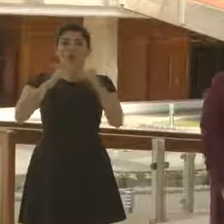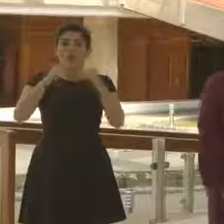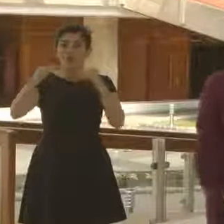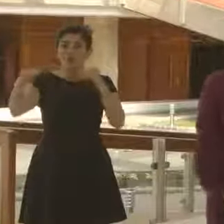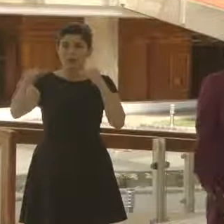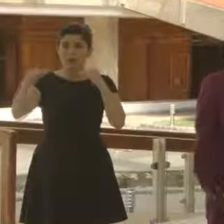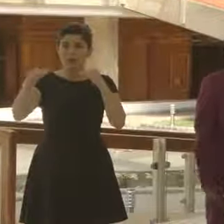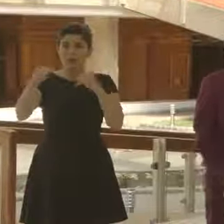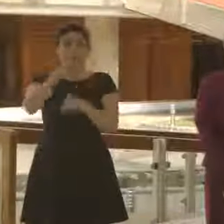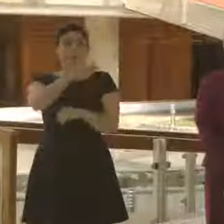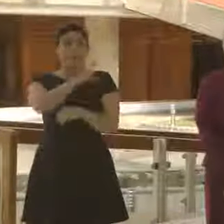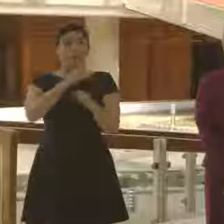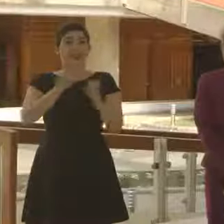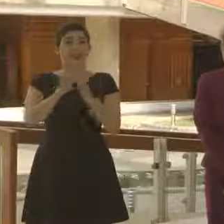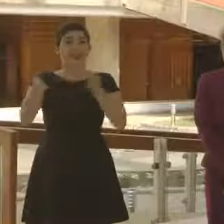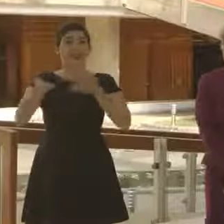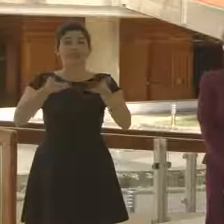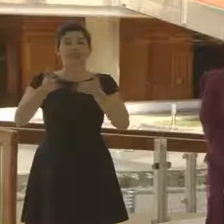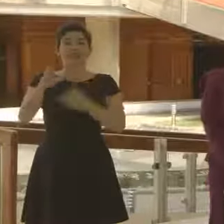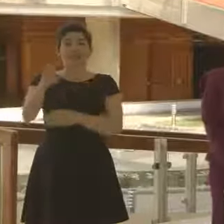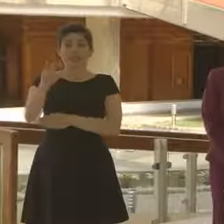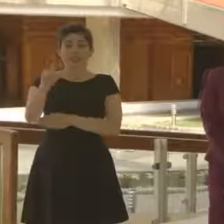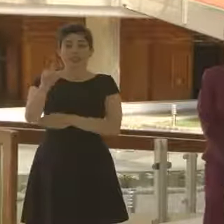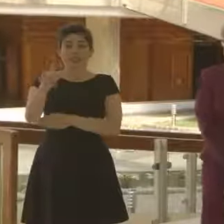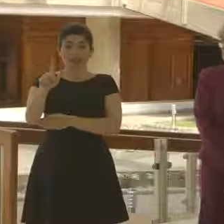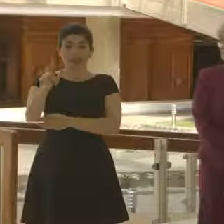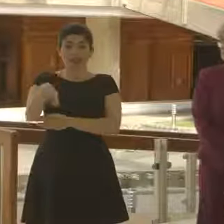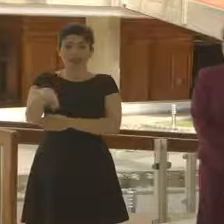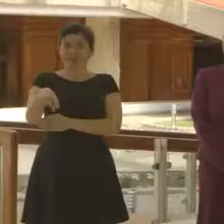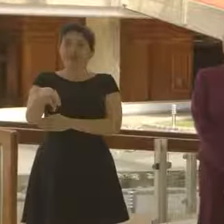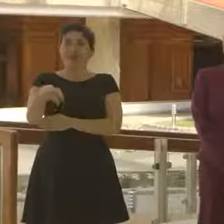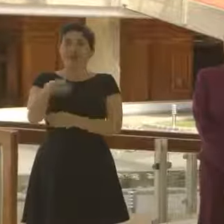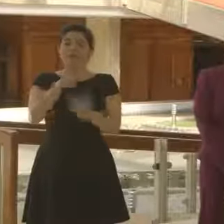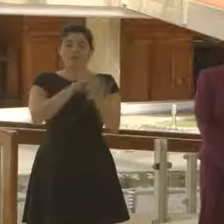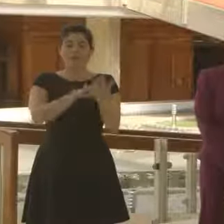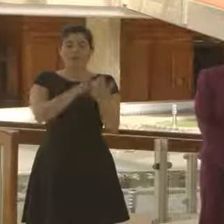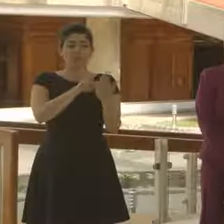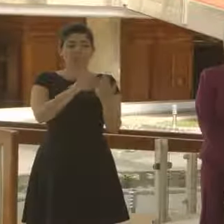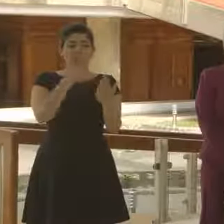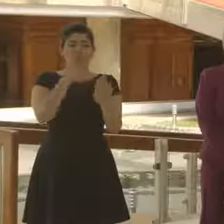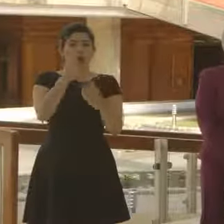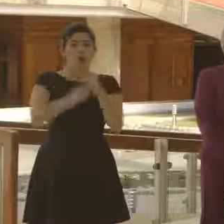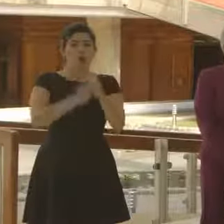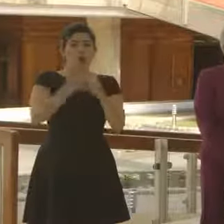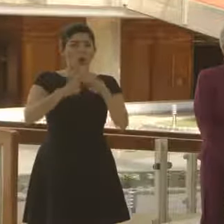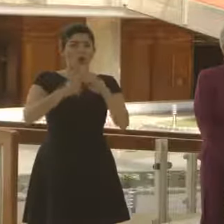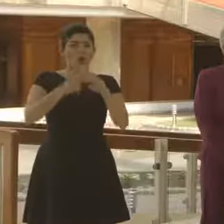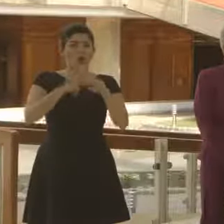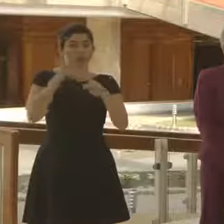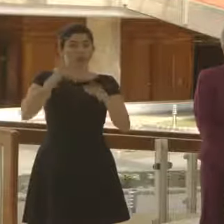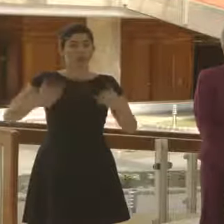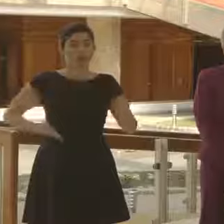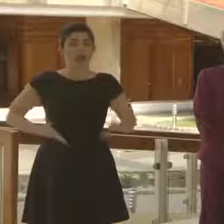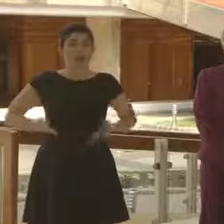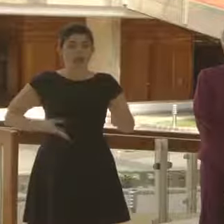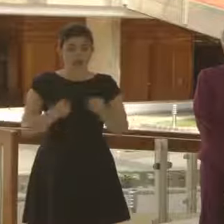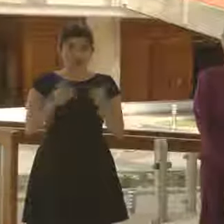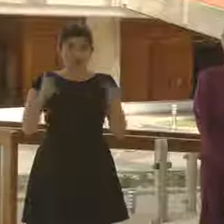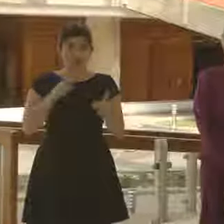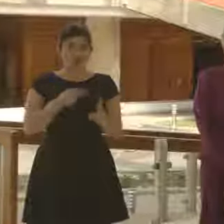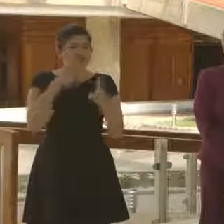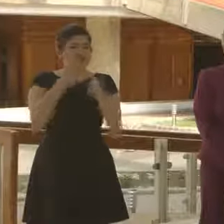La Dirección General de Servicios Civil deberá calcular las anualidades de las servidoras y servidores